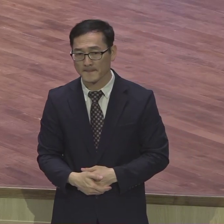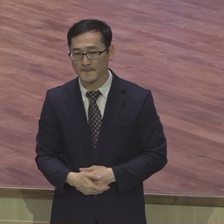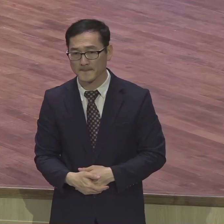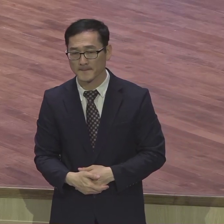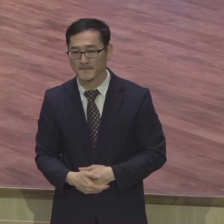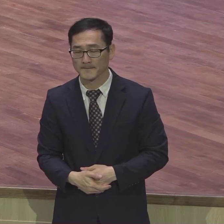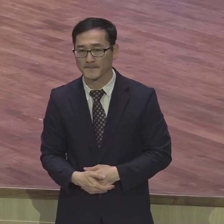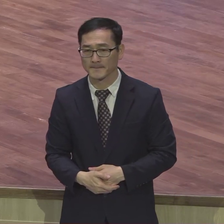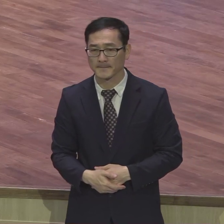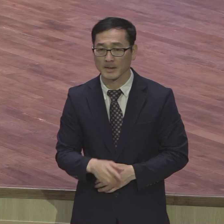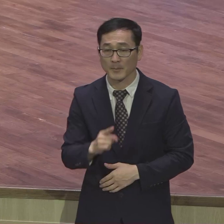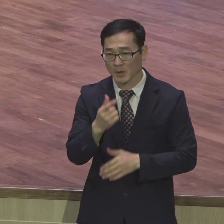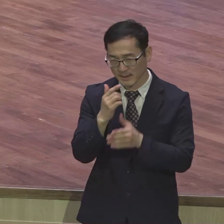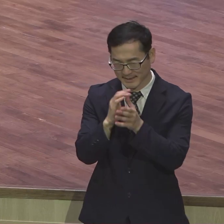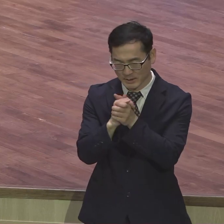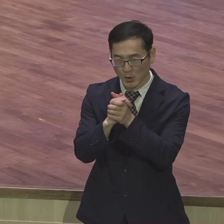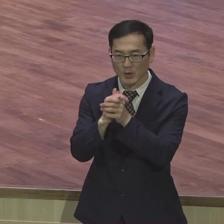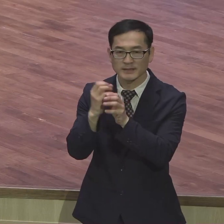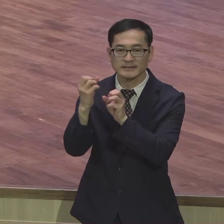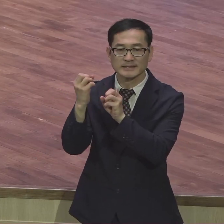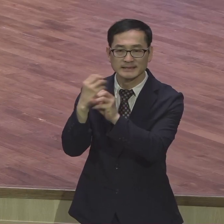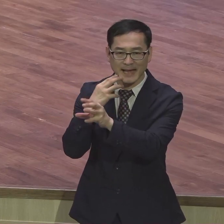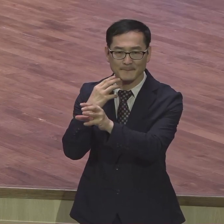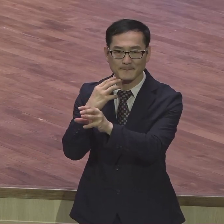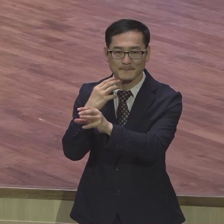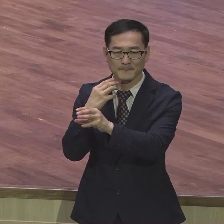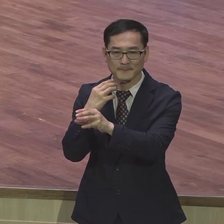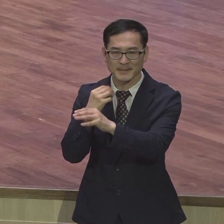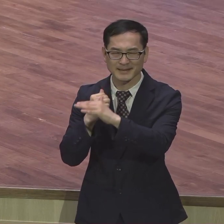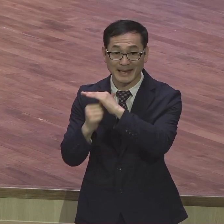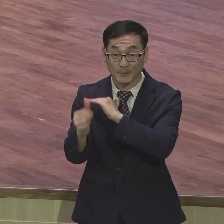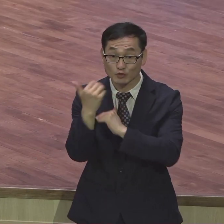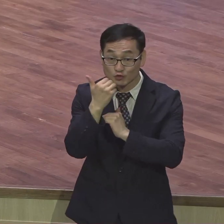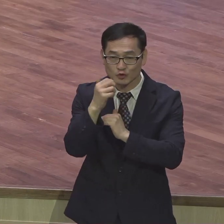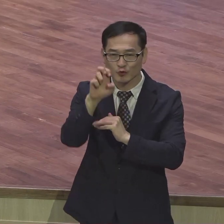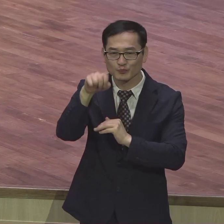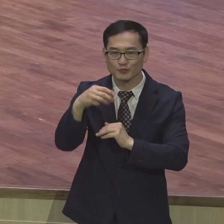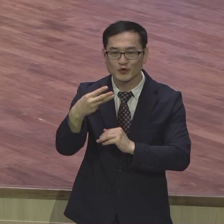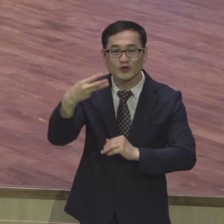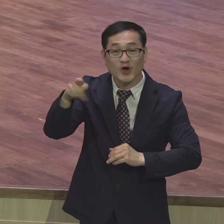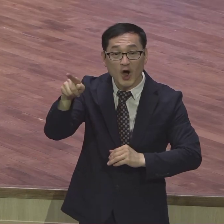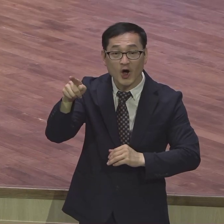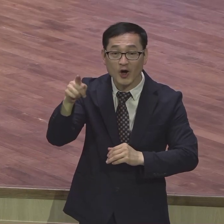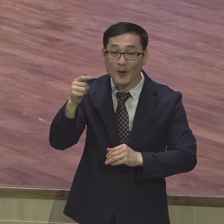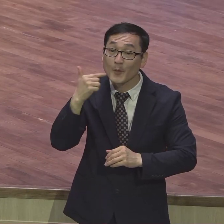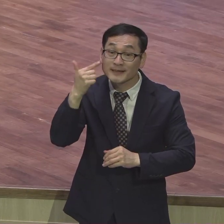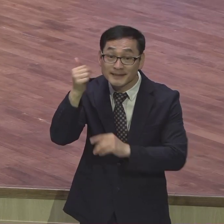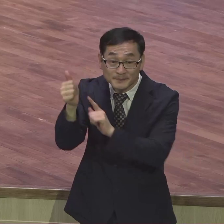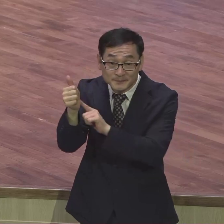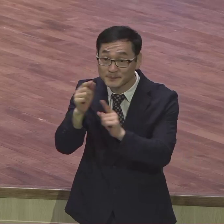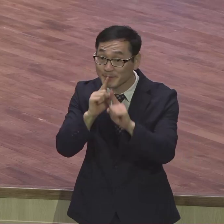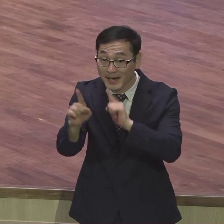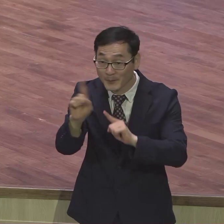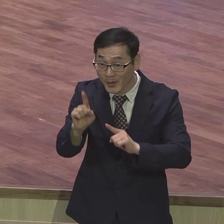응답의 대명사 조지 물려 목사님의 고백입니다 우리들의 연약함이 주